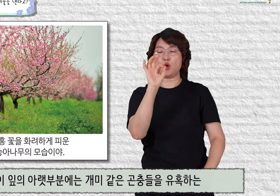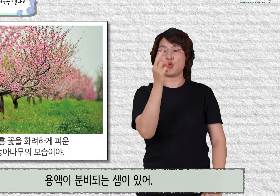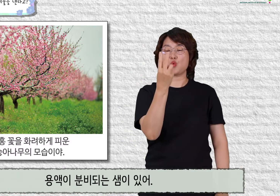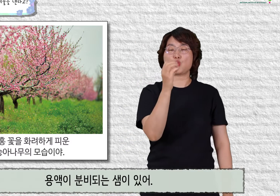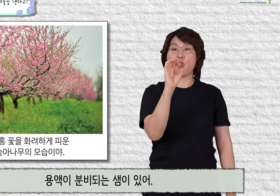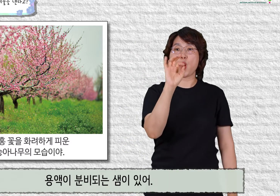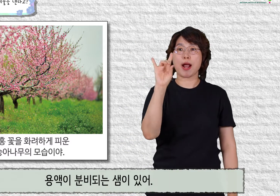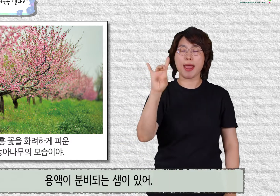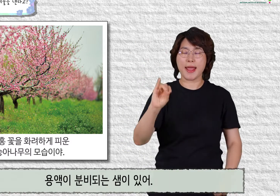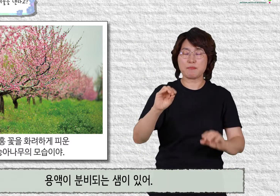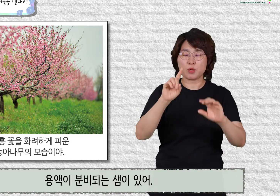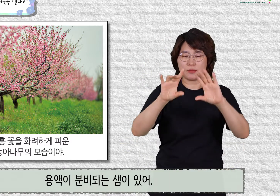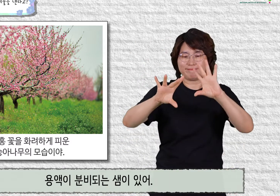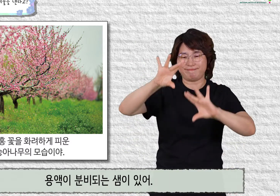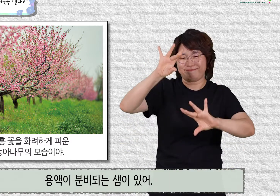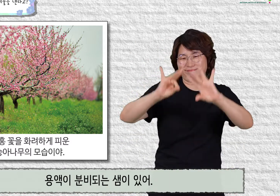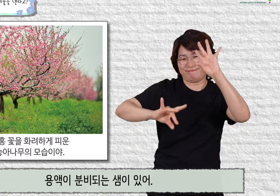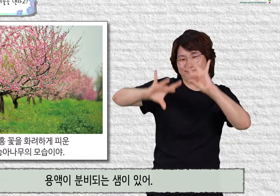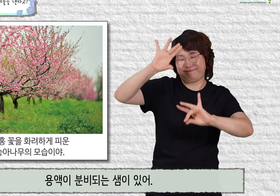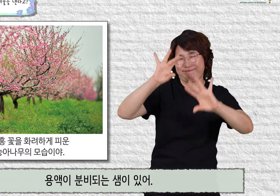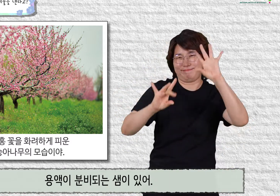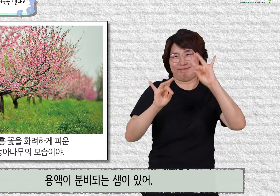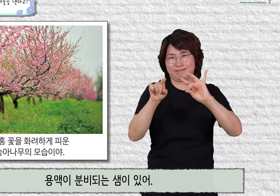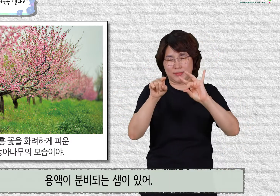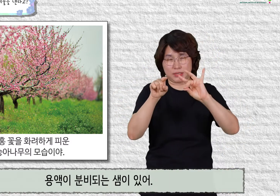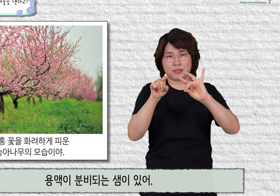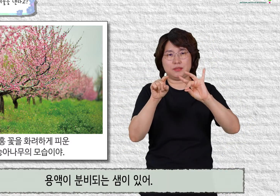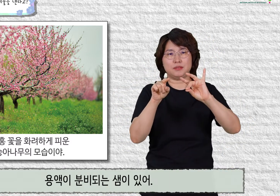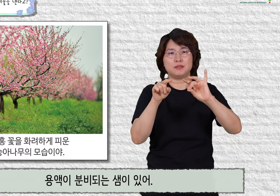용액이 분비되는 샘이 있어.